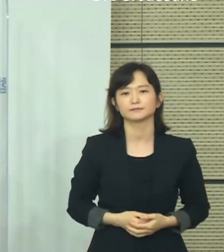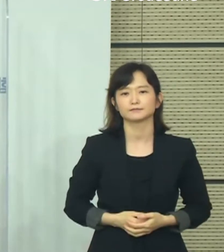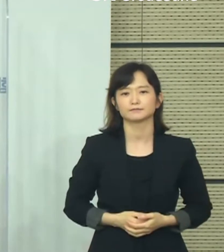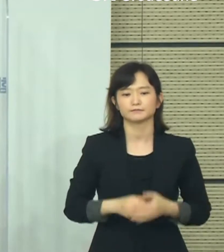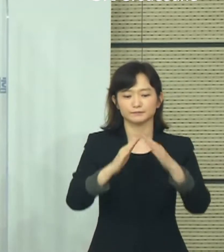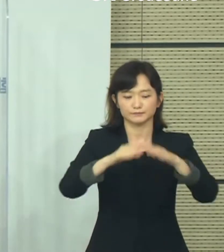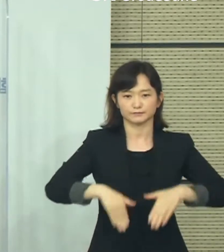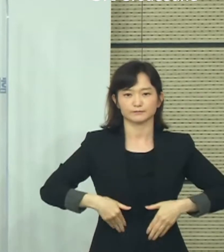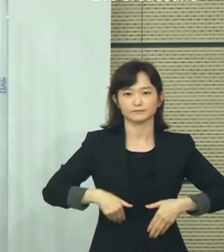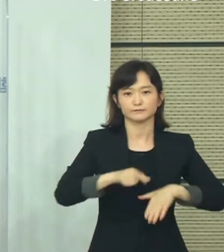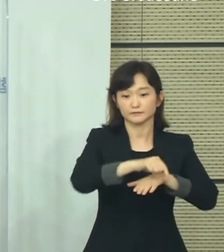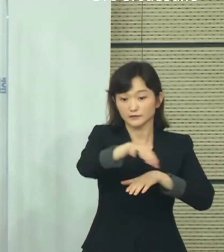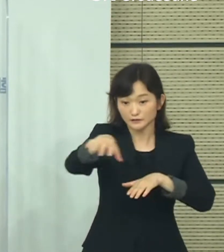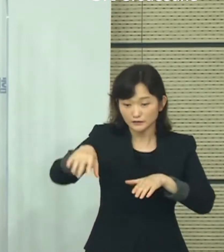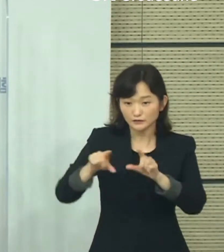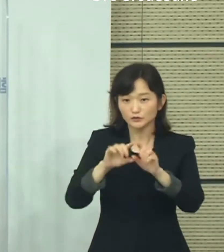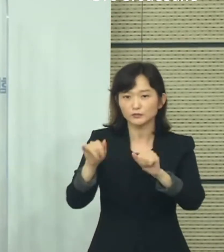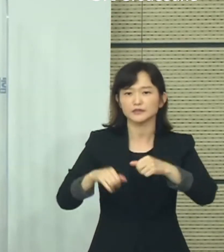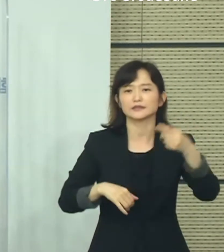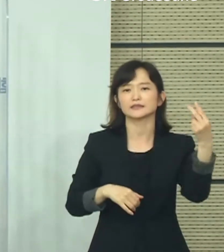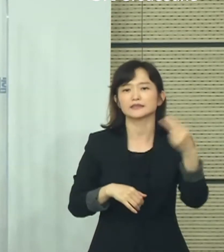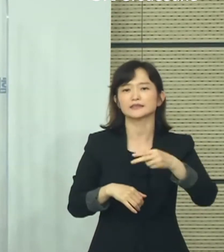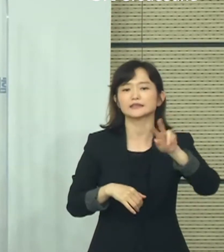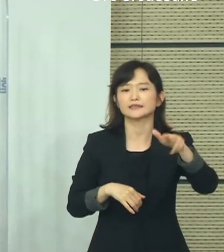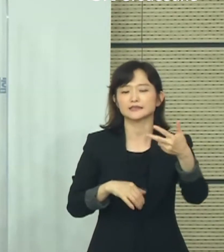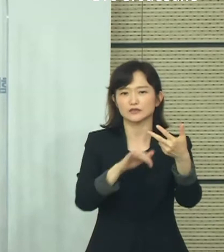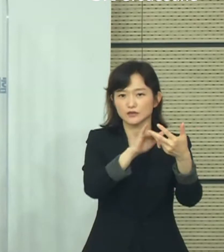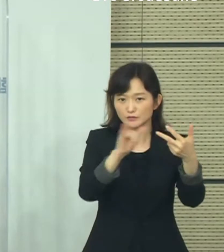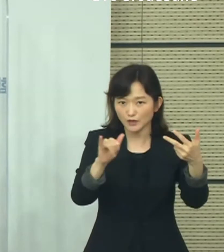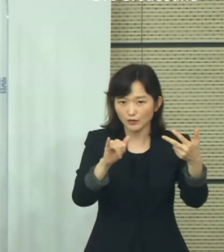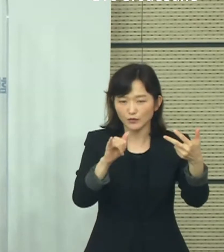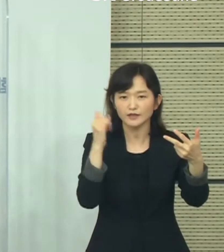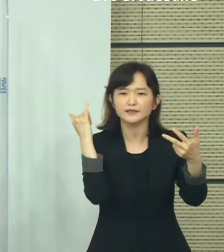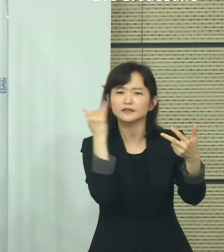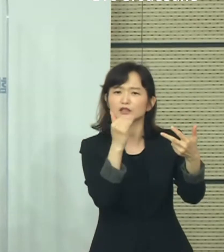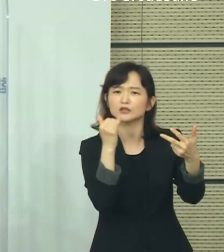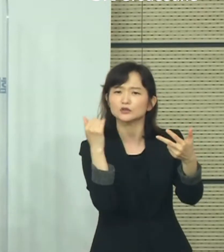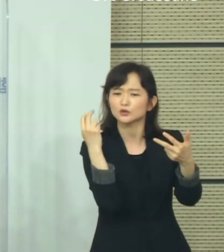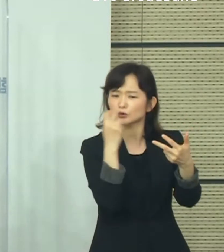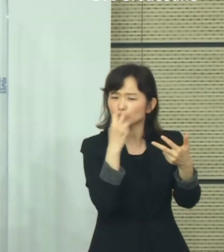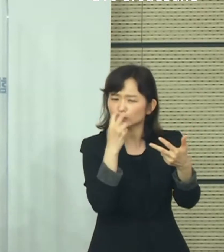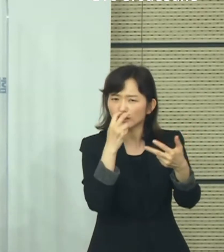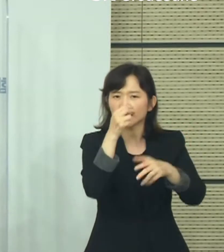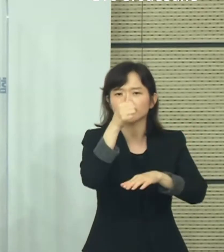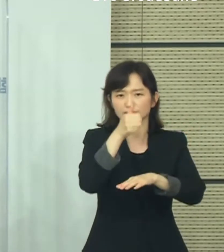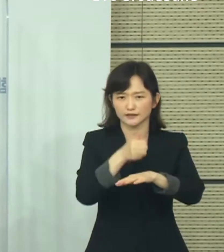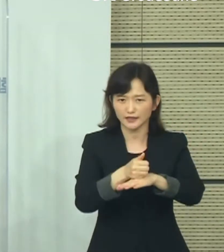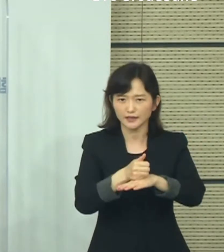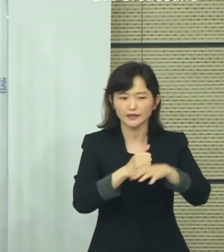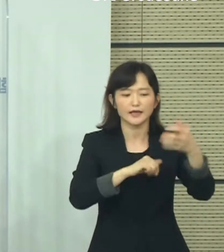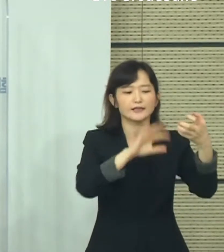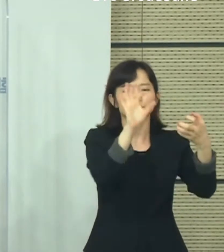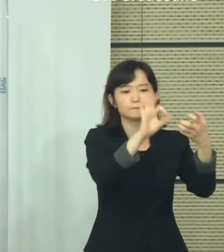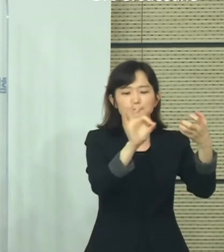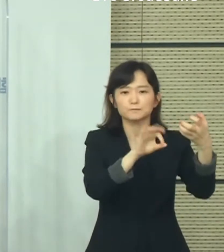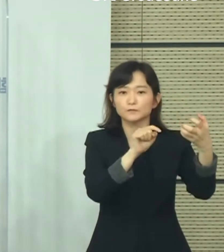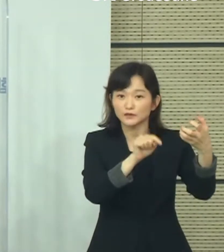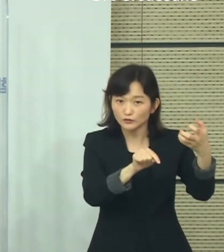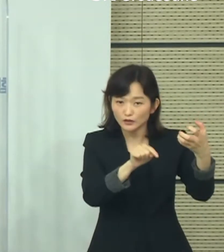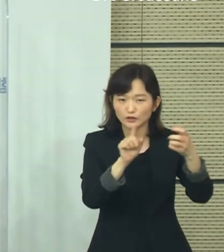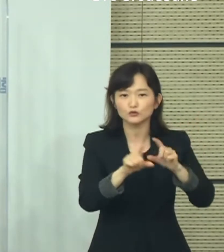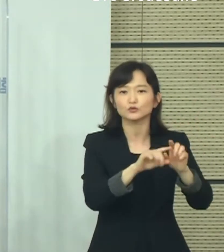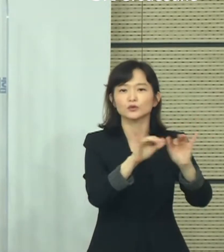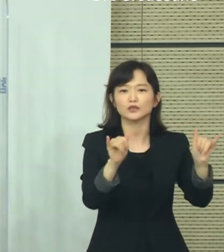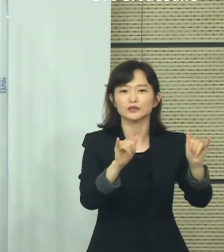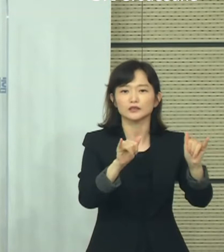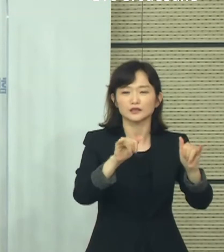전남 지역에서 지역 주민 2,700여 명을 대상으로 한 설문조사에 따르면 90%에 달하는 주민이